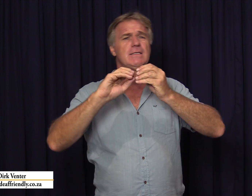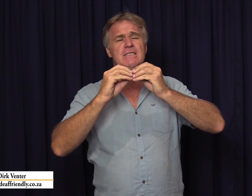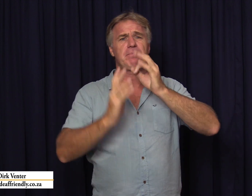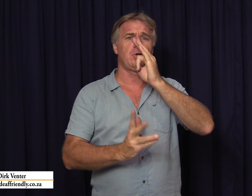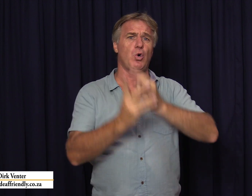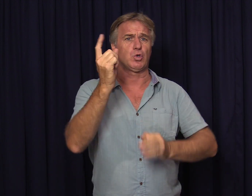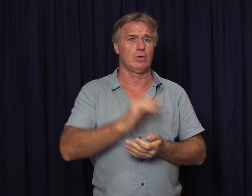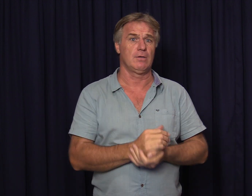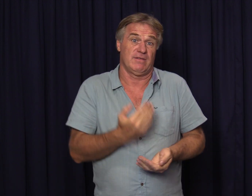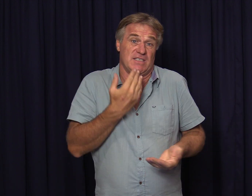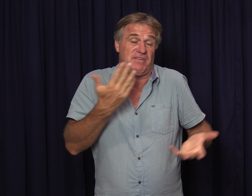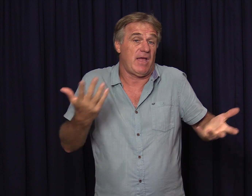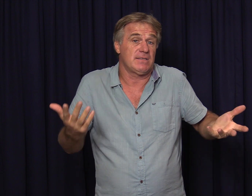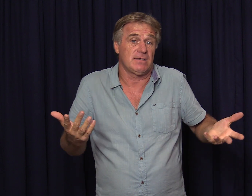schepper God dit is wie hy is